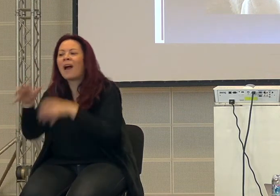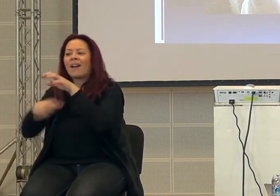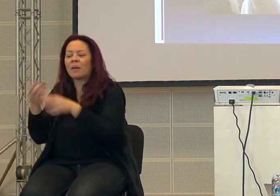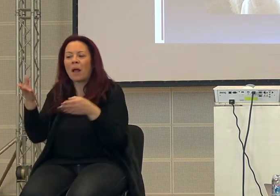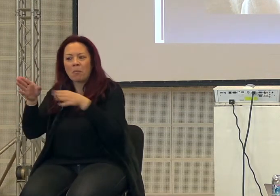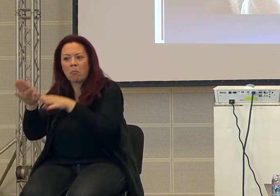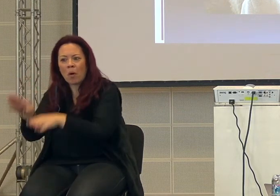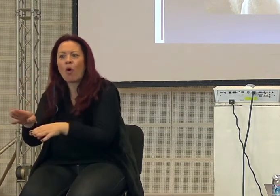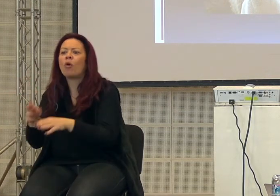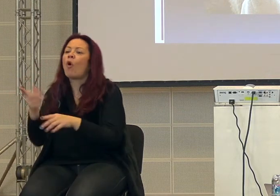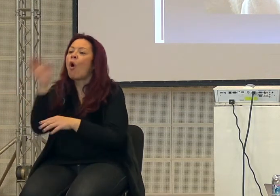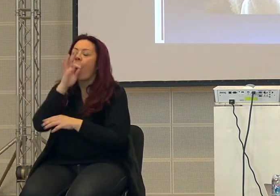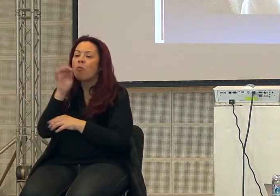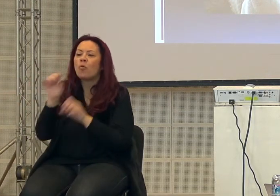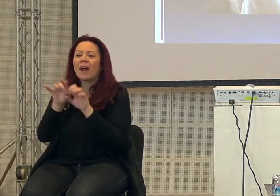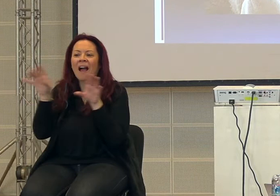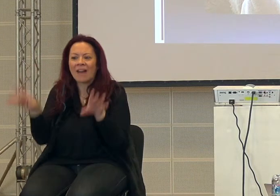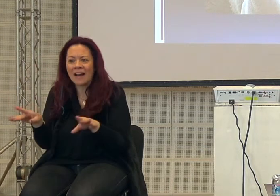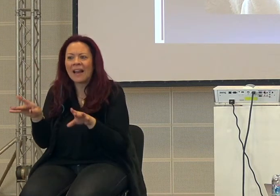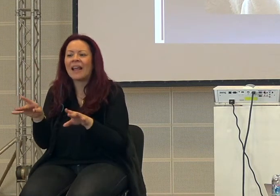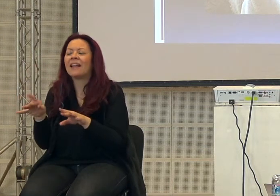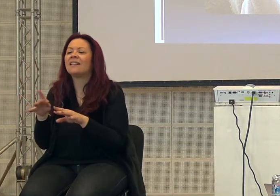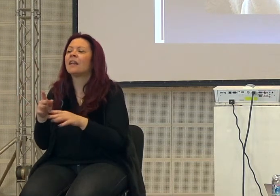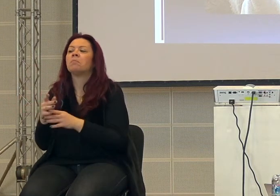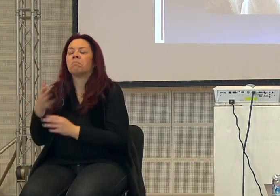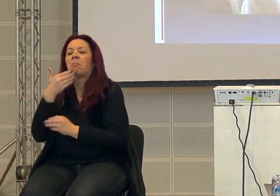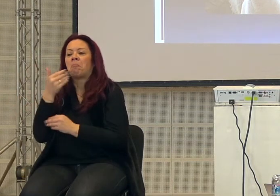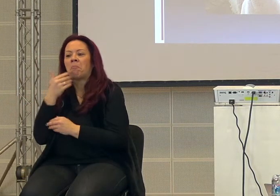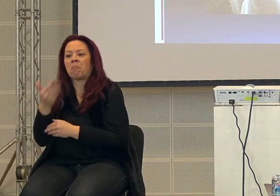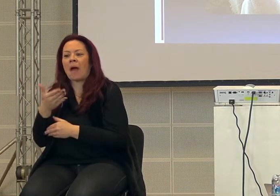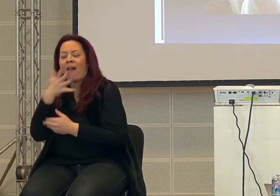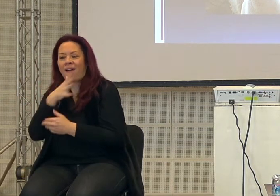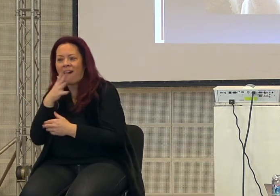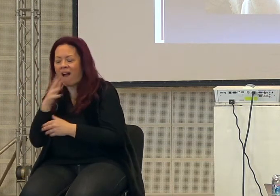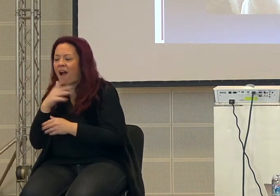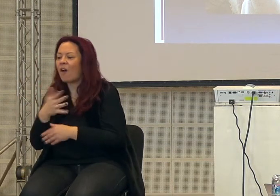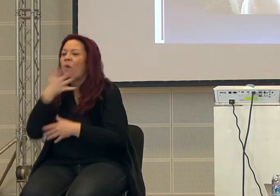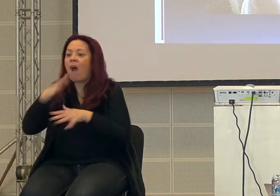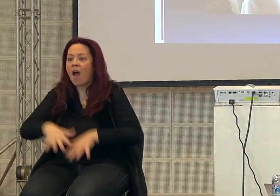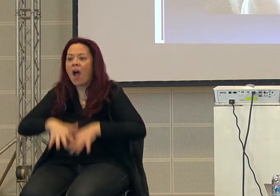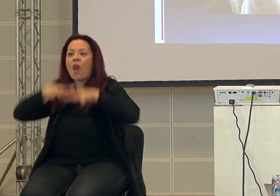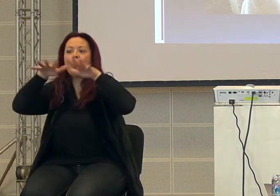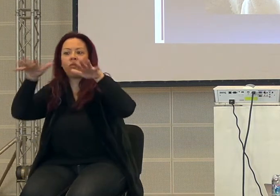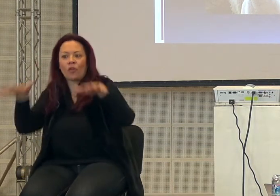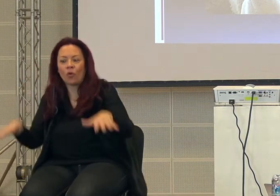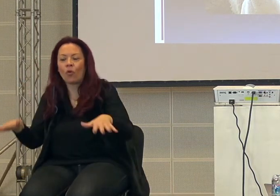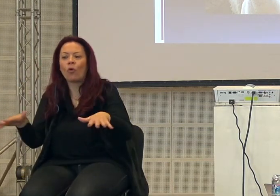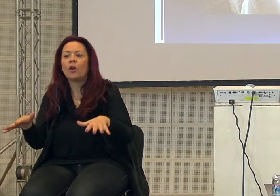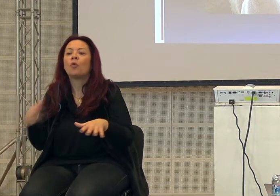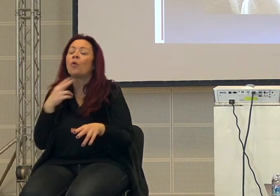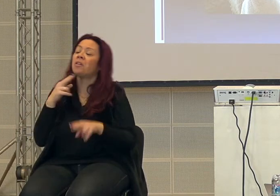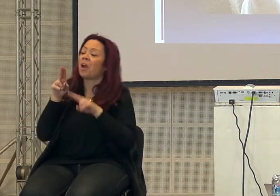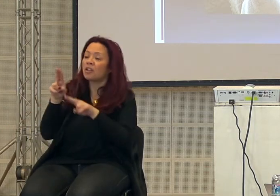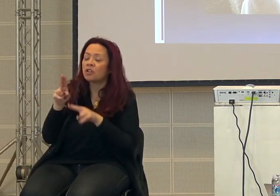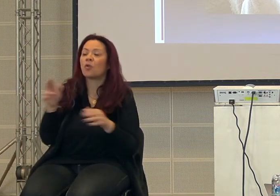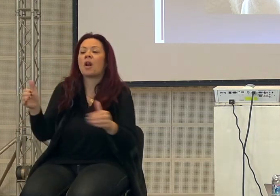oppure ci possono essere le cavallette che distrugono, ci essere siccità, ci possono essere le alluvioni. Quindi da cacciatore e